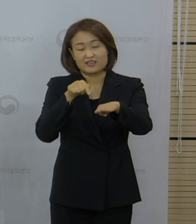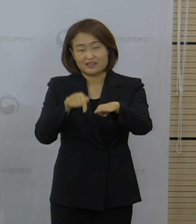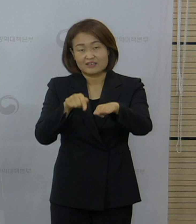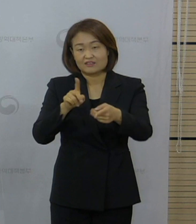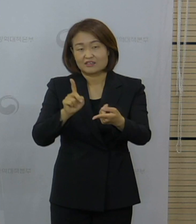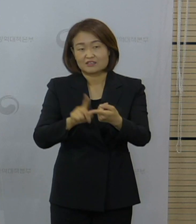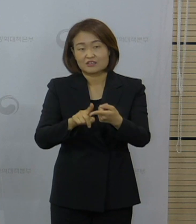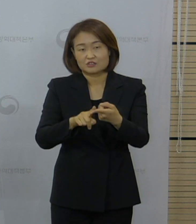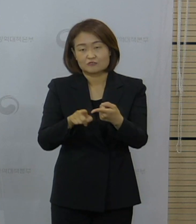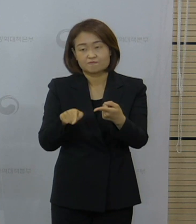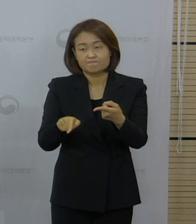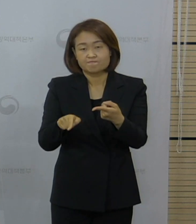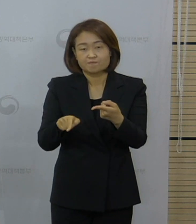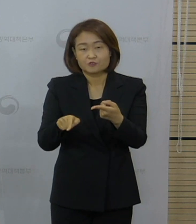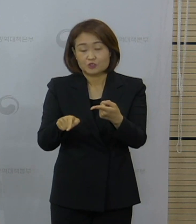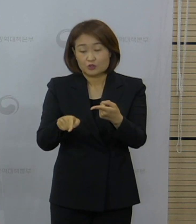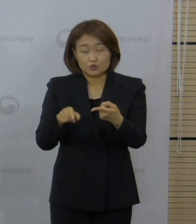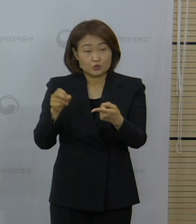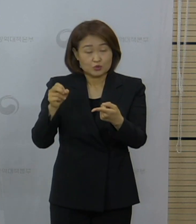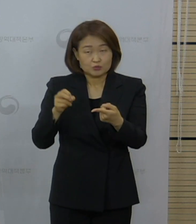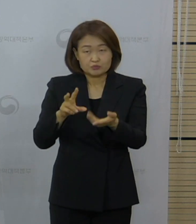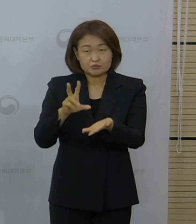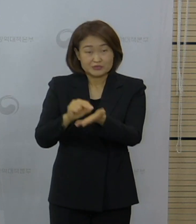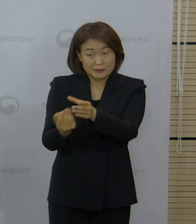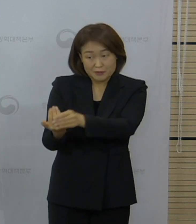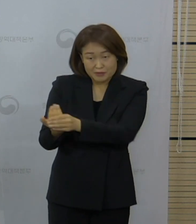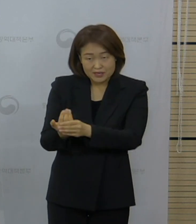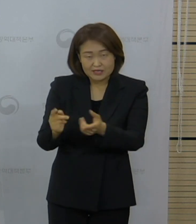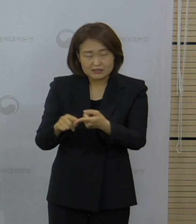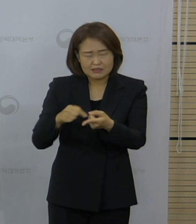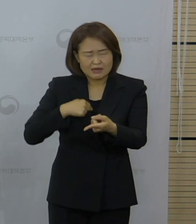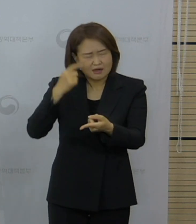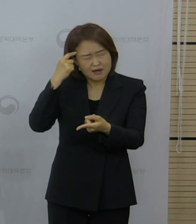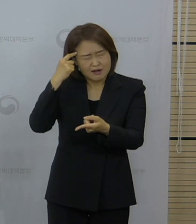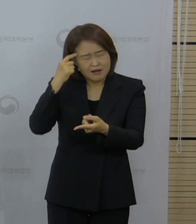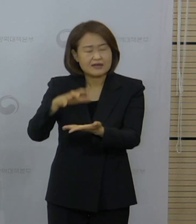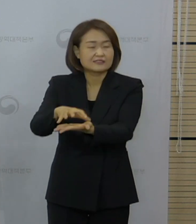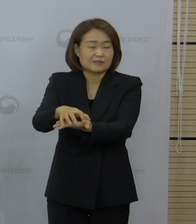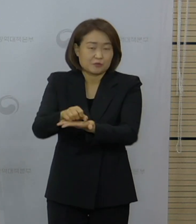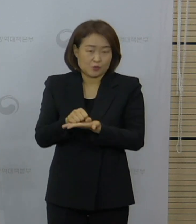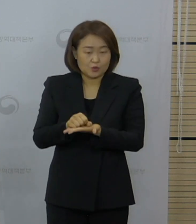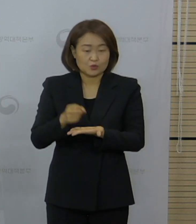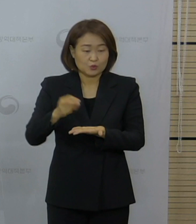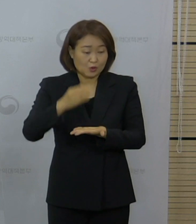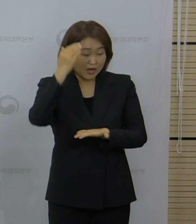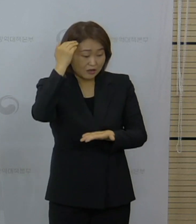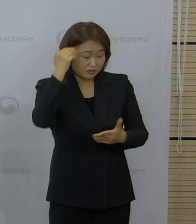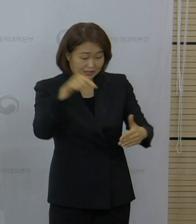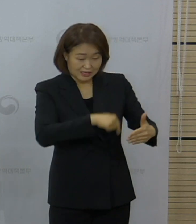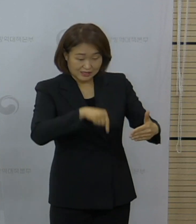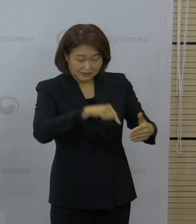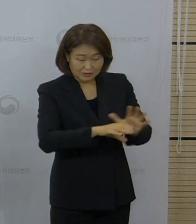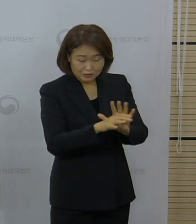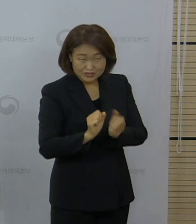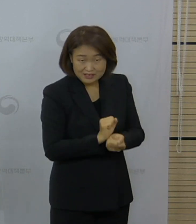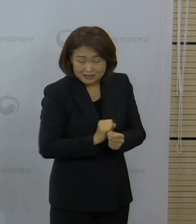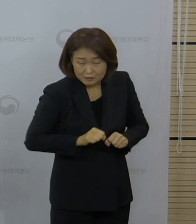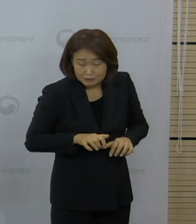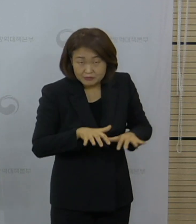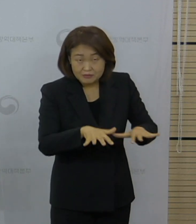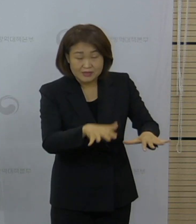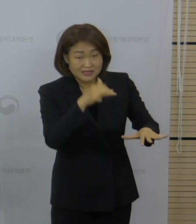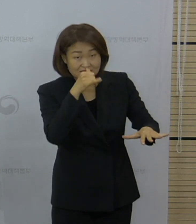가장 크게 고려한 부분이 있고 특히 이 이외에도 국내 코로나 발생 상황이라든지 접종 계획 이런 부분들을